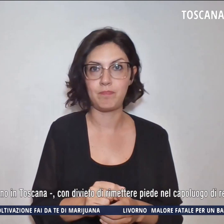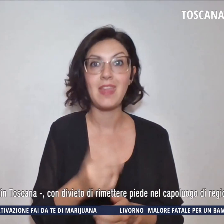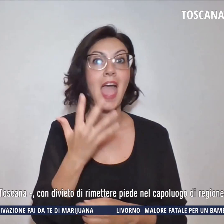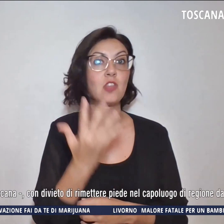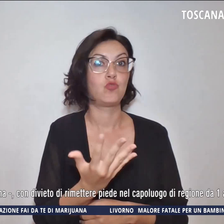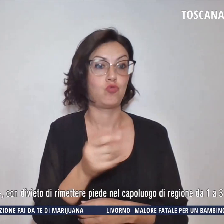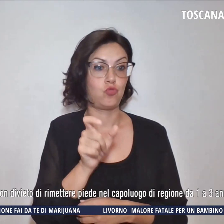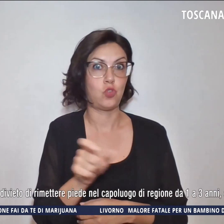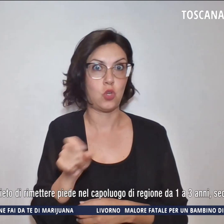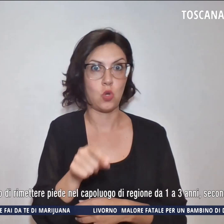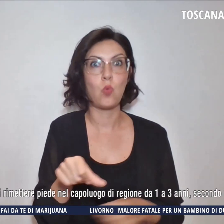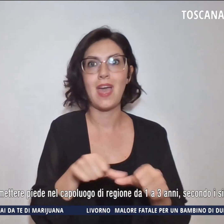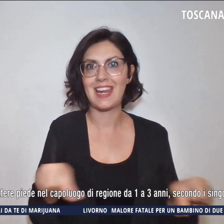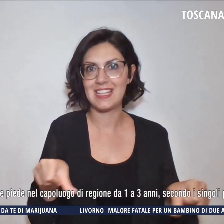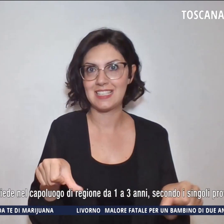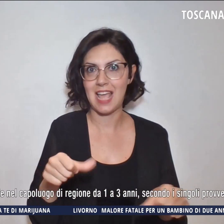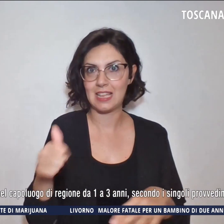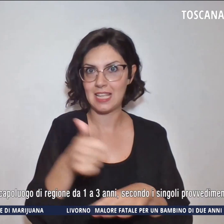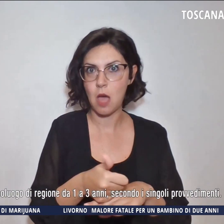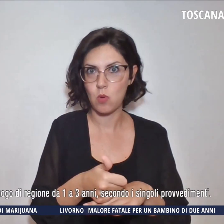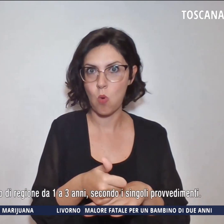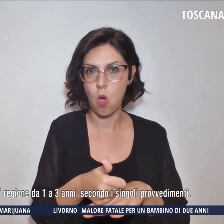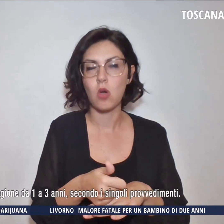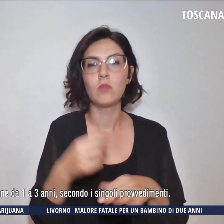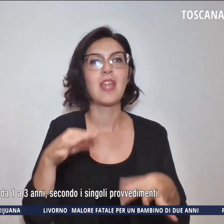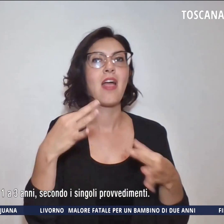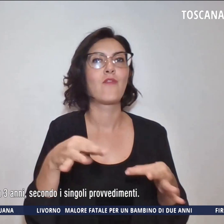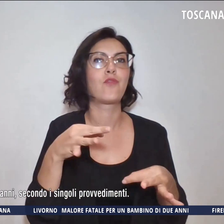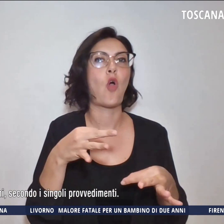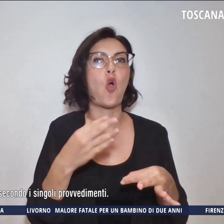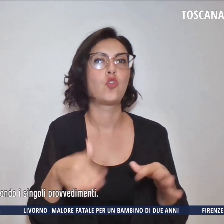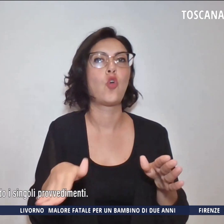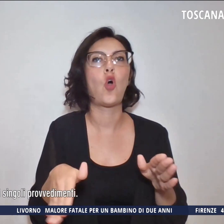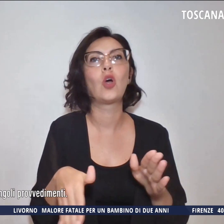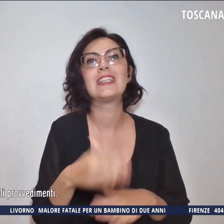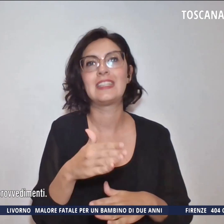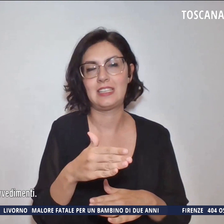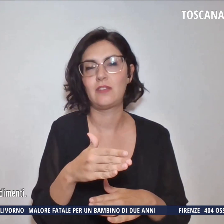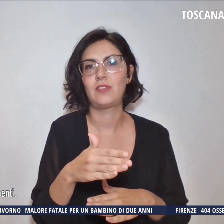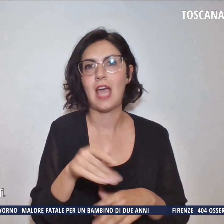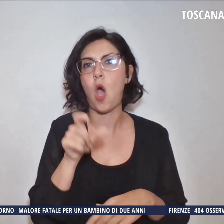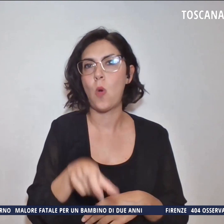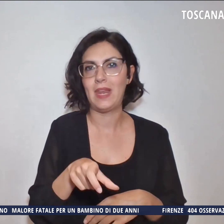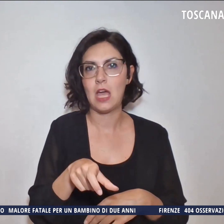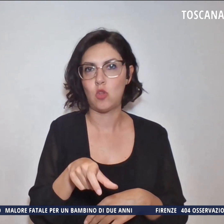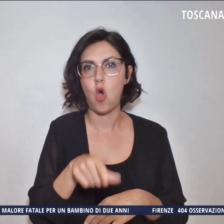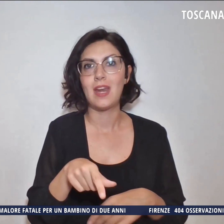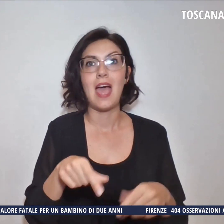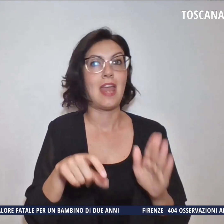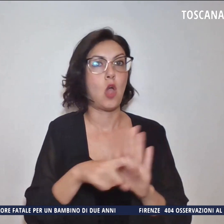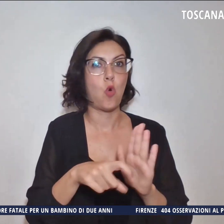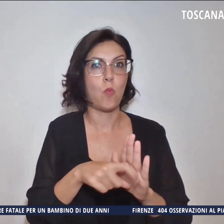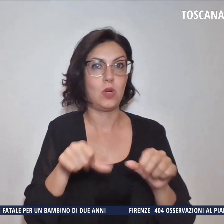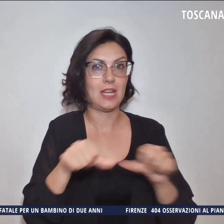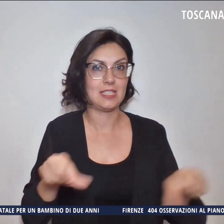capoluogo è scattato il foglio di via obbligatoria nei loro comuni di residenza che sono in